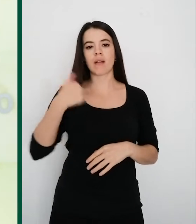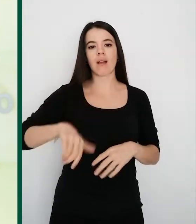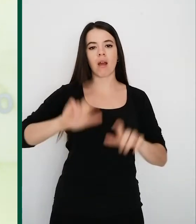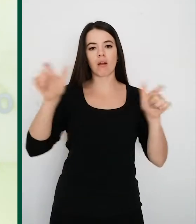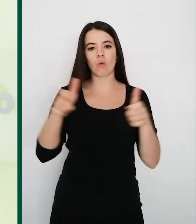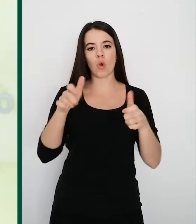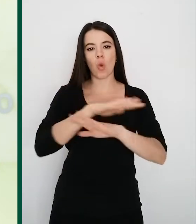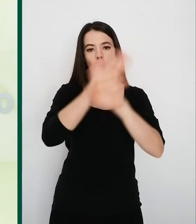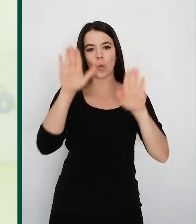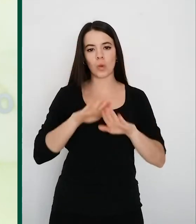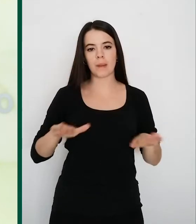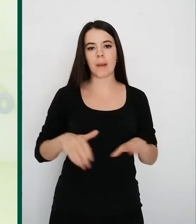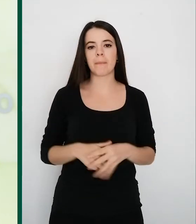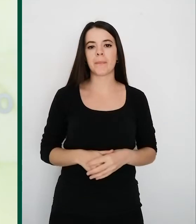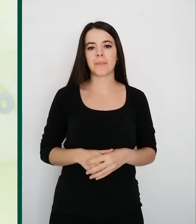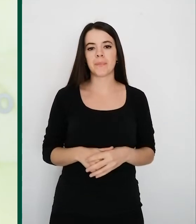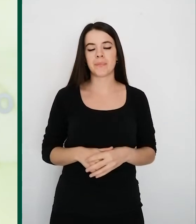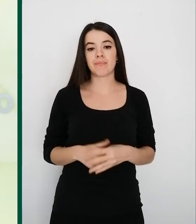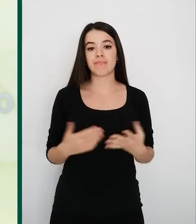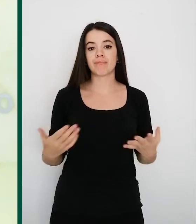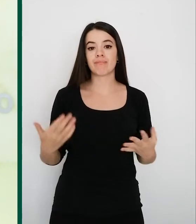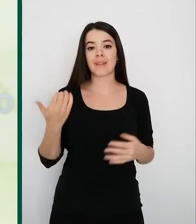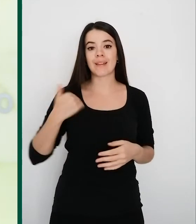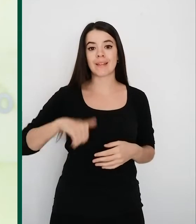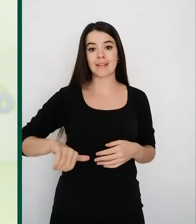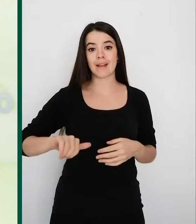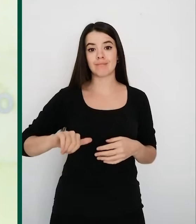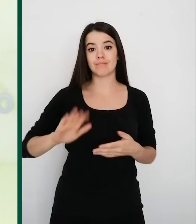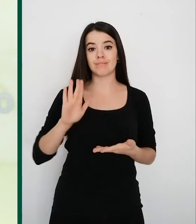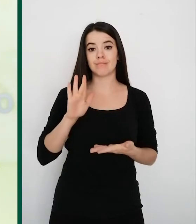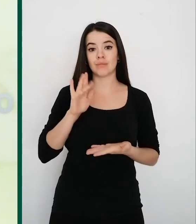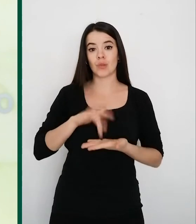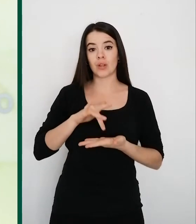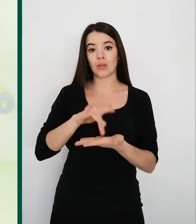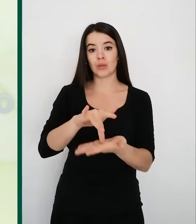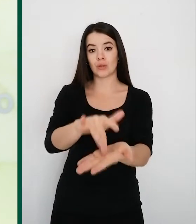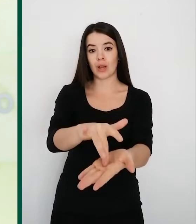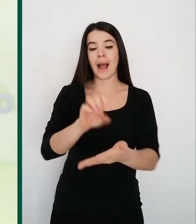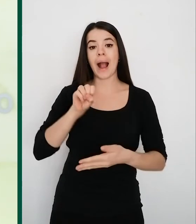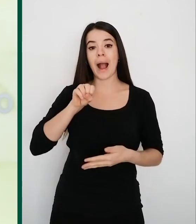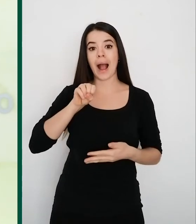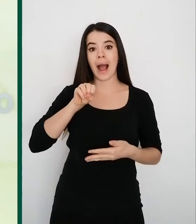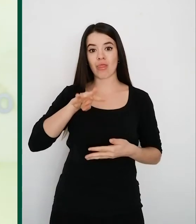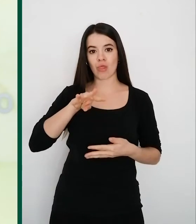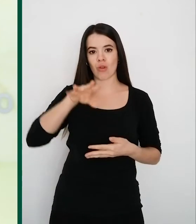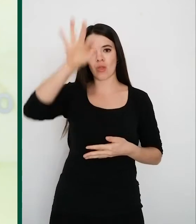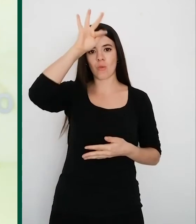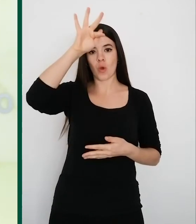presidente del Gobierno. Han sido 14 encuentros, 14 domingos y ha sido un